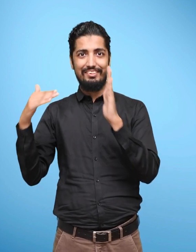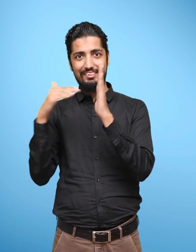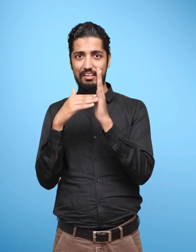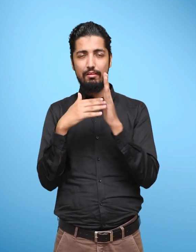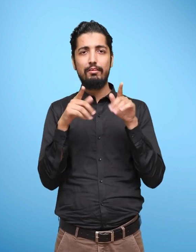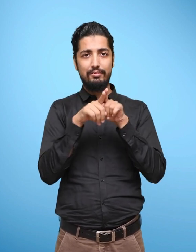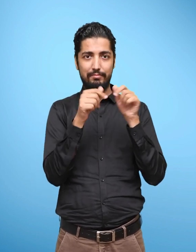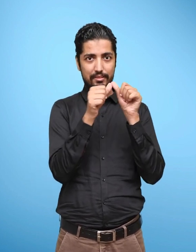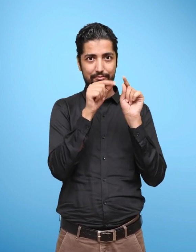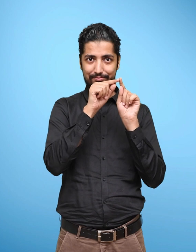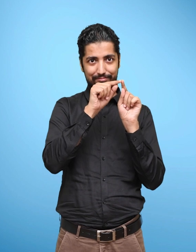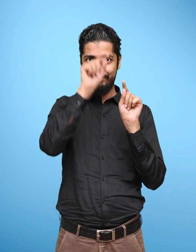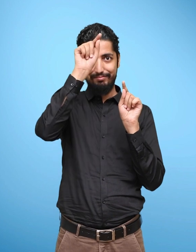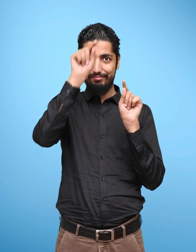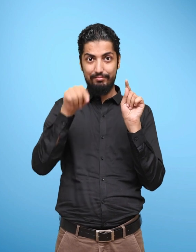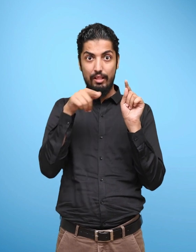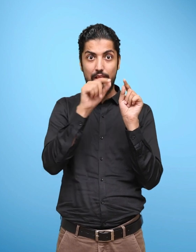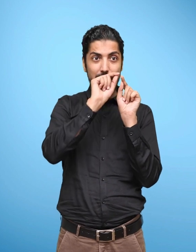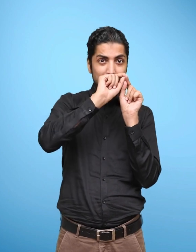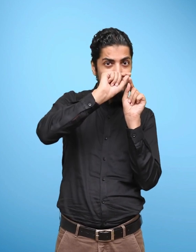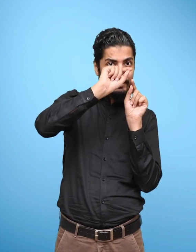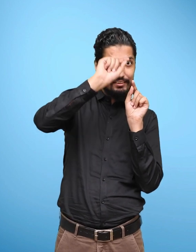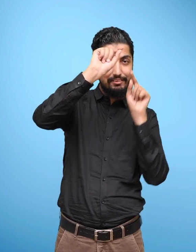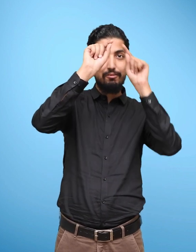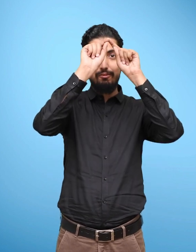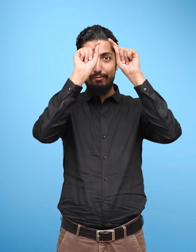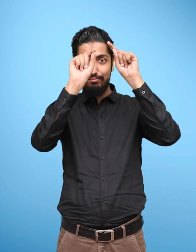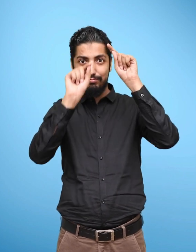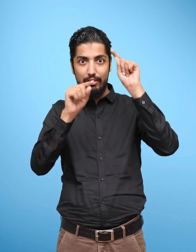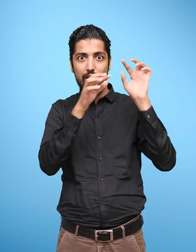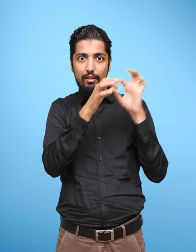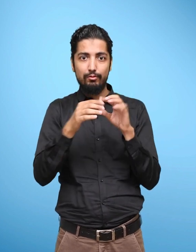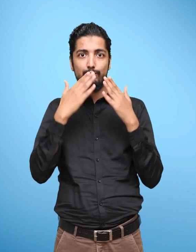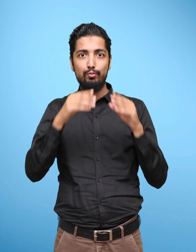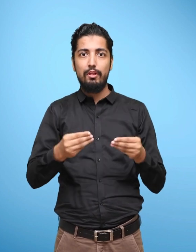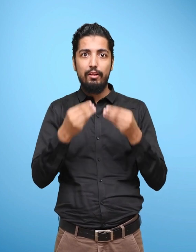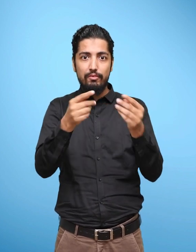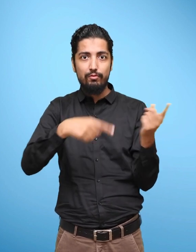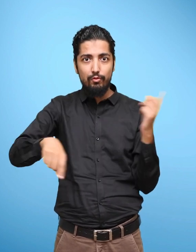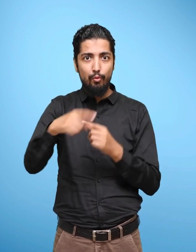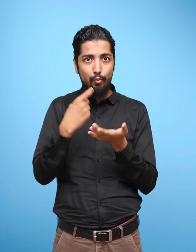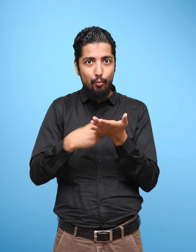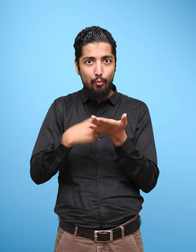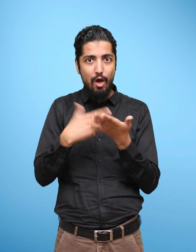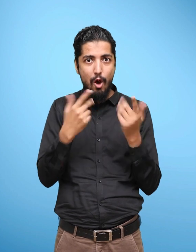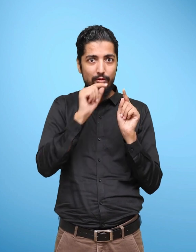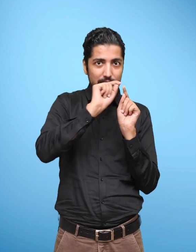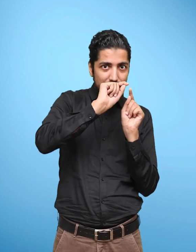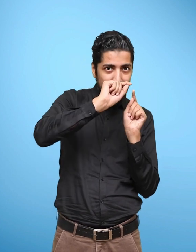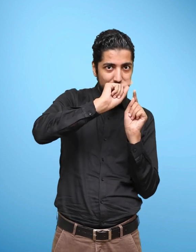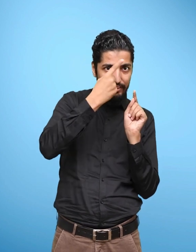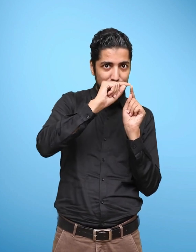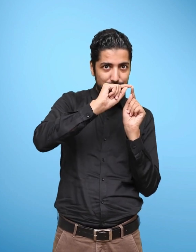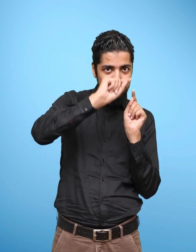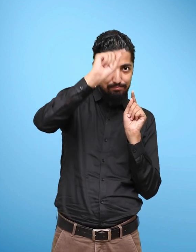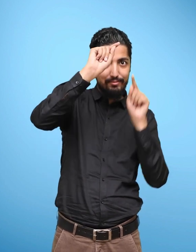अचाझे अज़ें छिपने हैं अचाझेज प्रफ्राच्ट जीजिए अटेजिए सुपरा इन